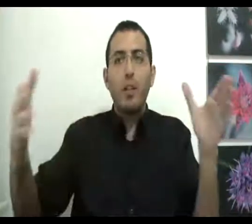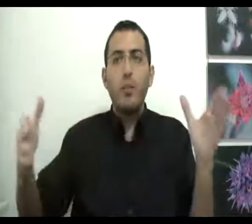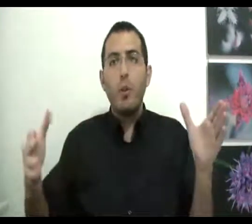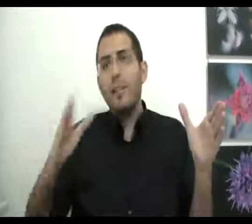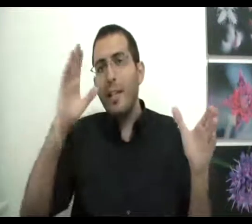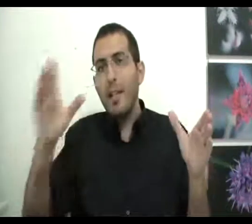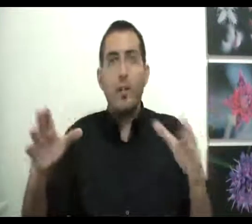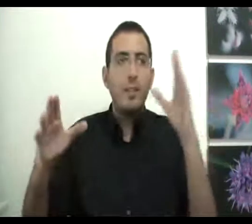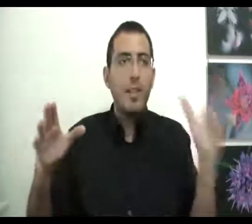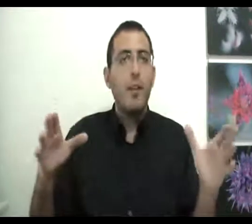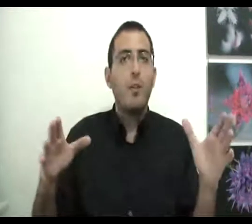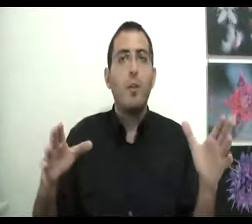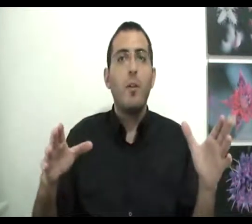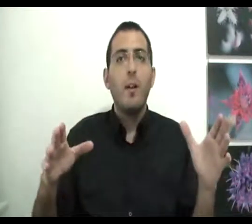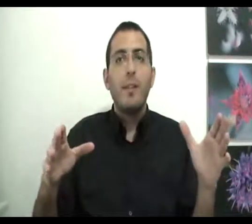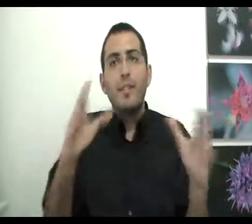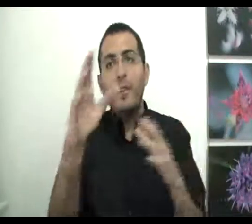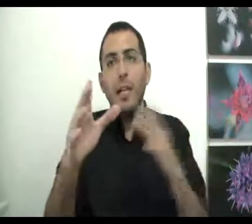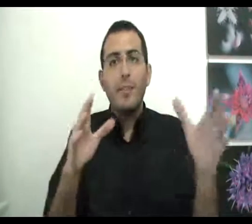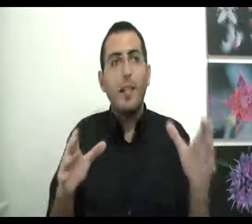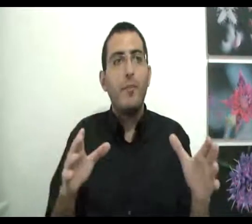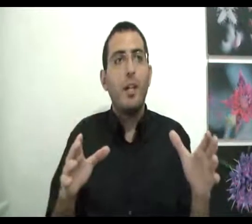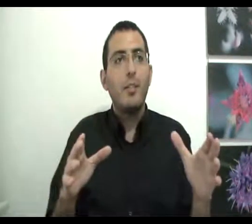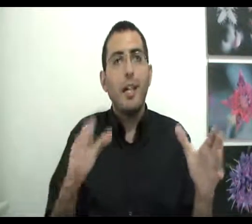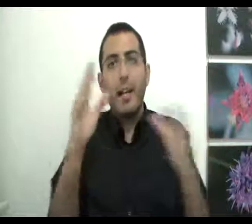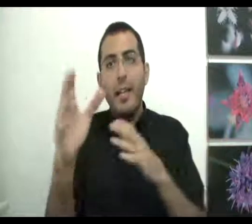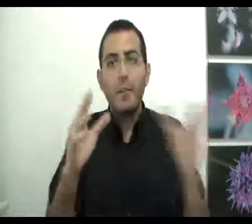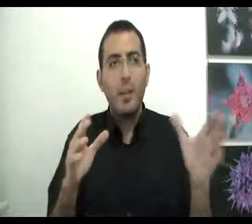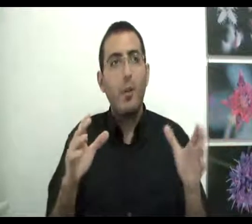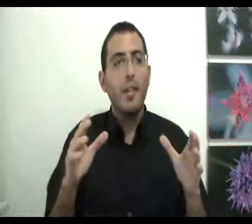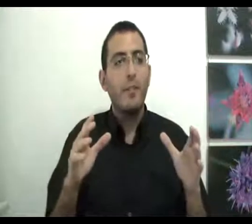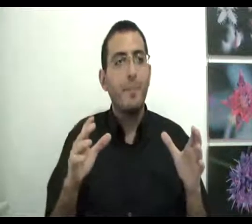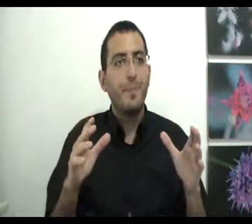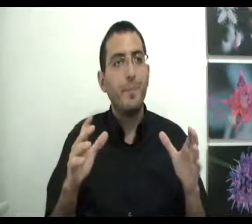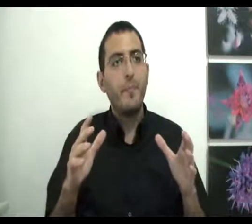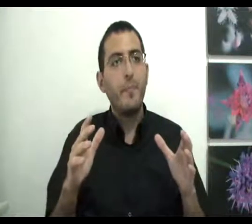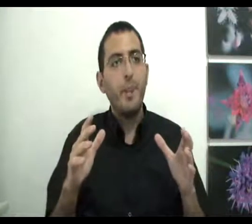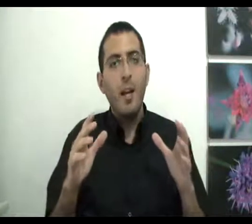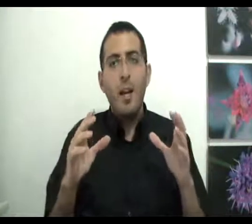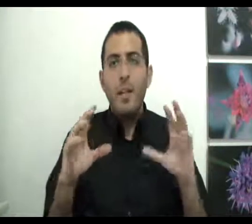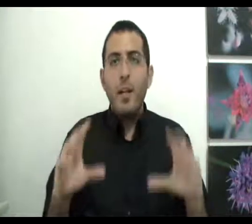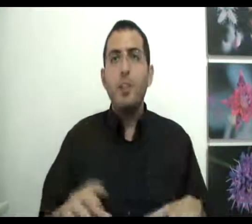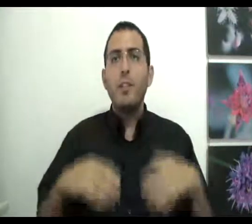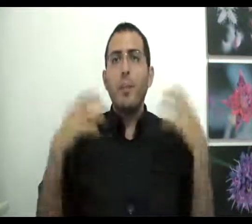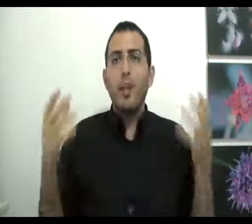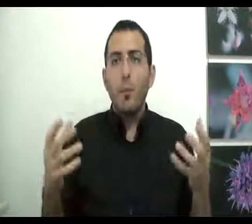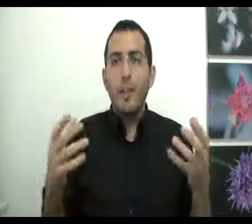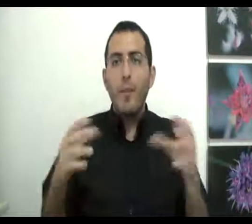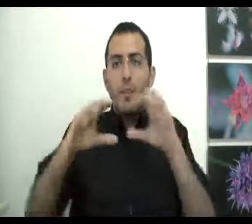גבולות את זה אני יכול, את זה אני לא יכול זה אפשר, זה אי אפשר זה אני חייב, זה אני לא חייב וככל שהדברים יותר מוגדרים ויותר